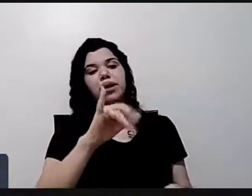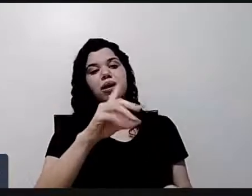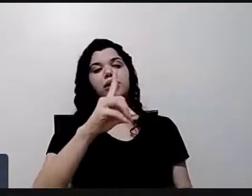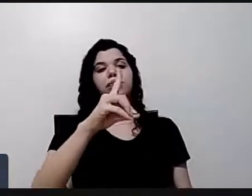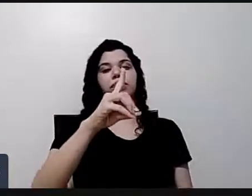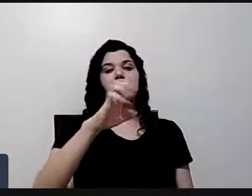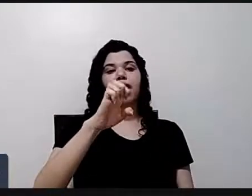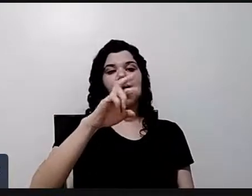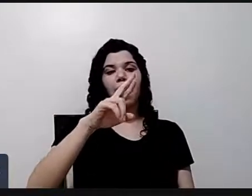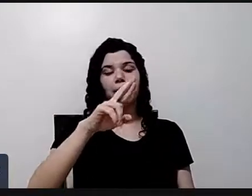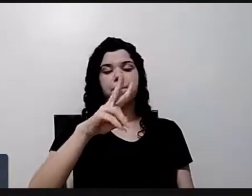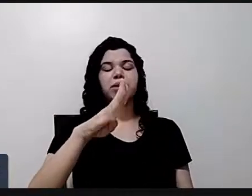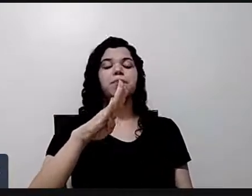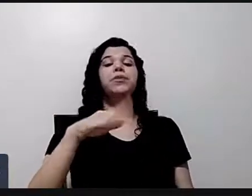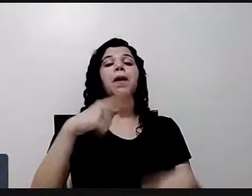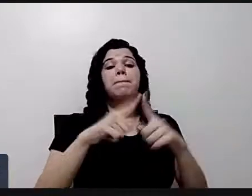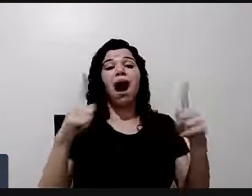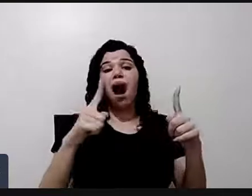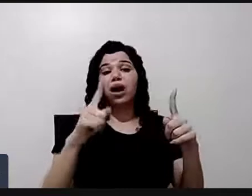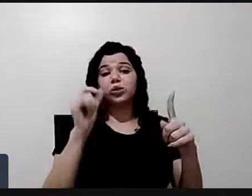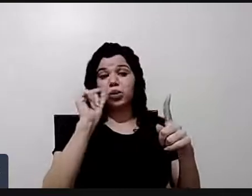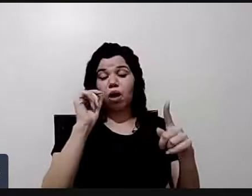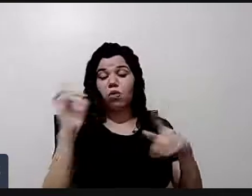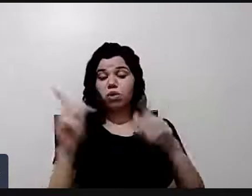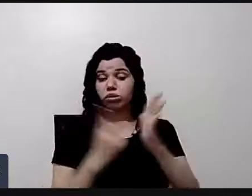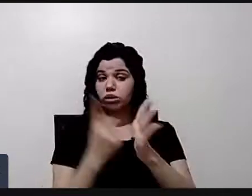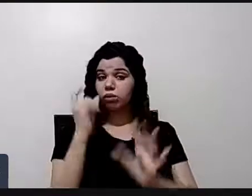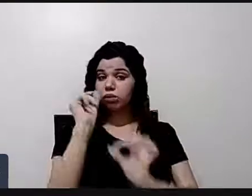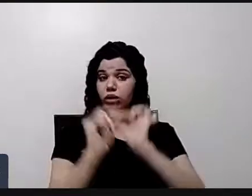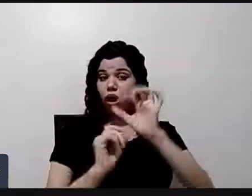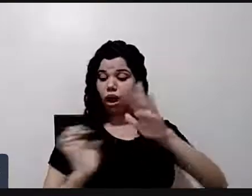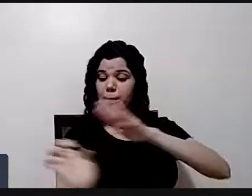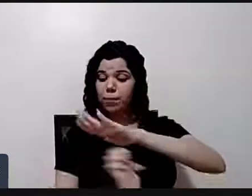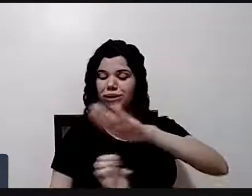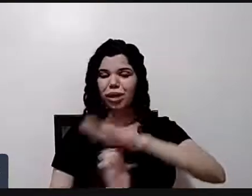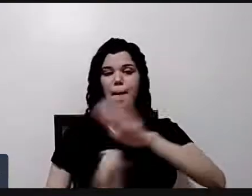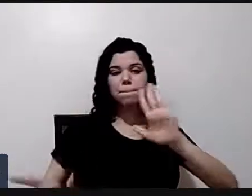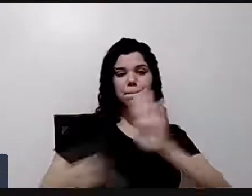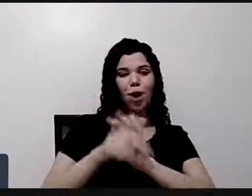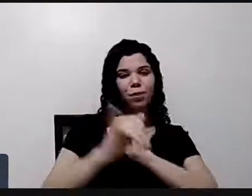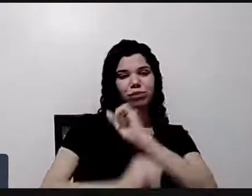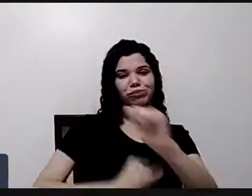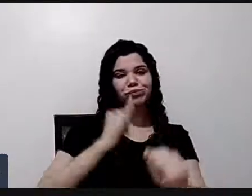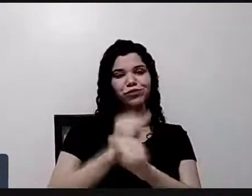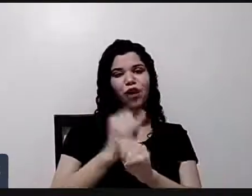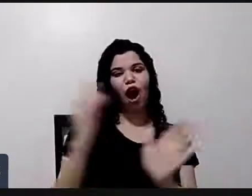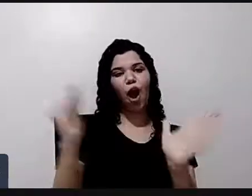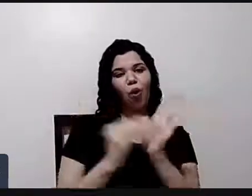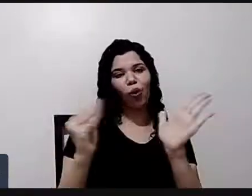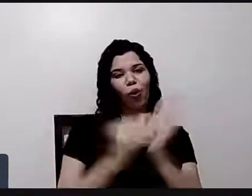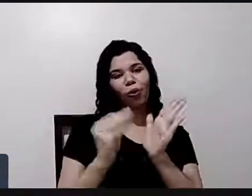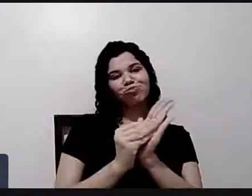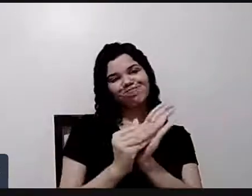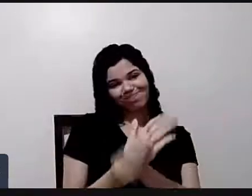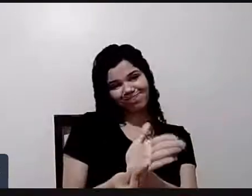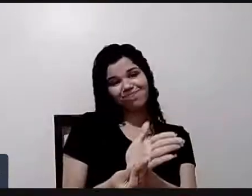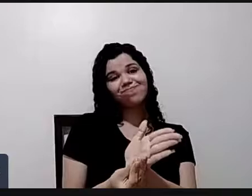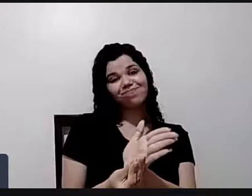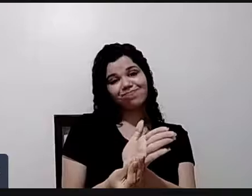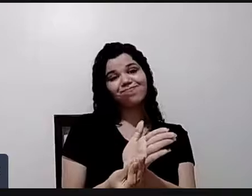Só que a empresa de internet deu uma farrapada terrível comigo. Eu estava lá na minha casa, fui